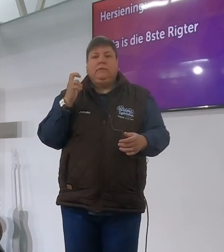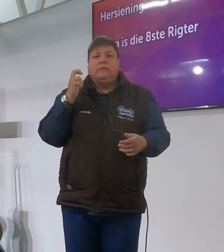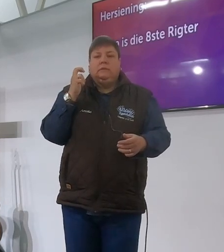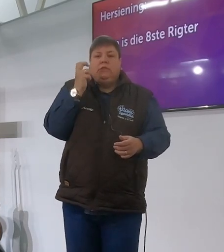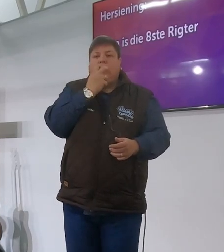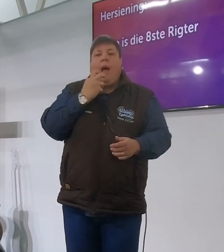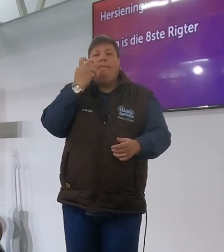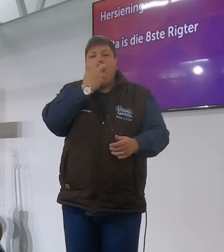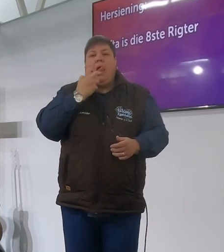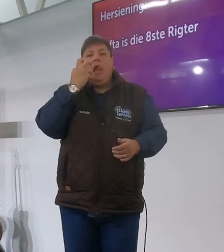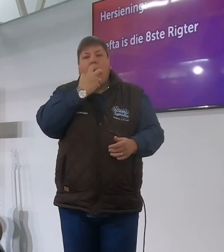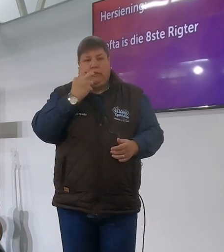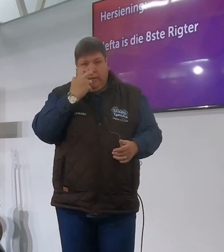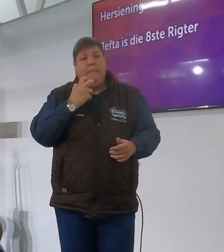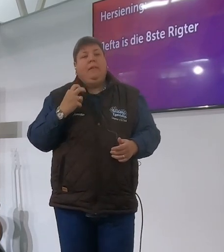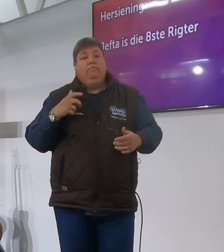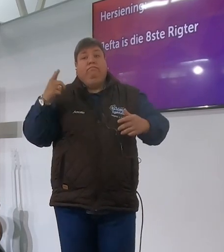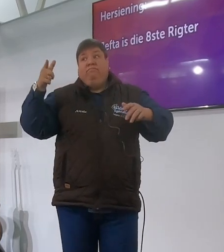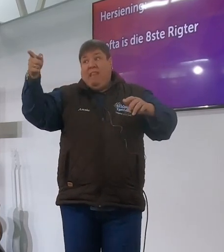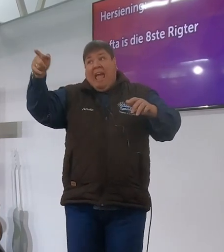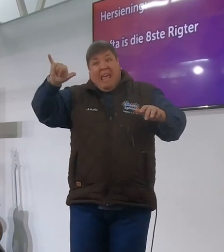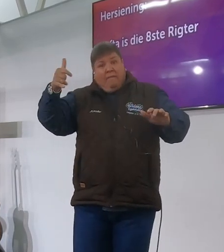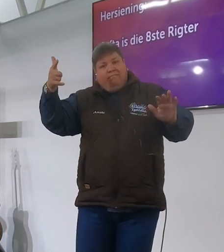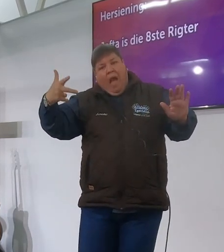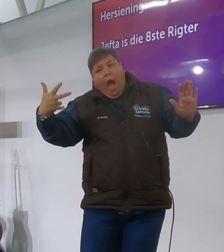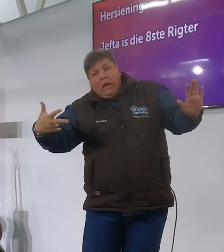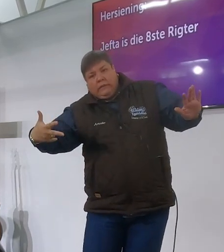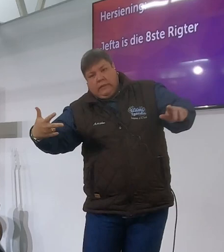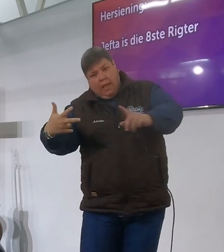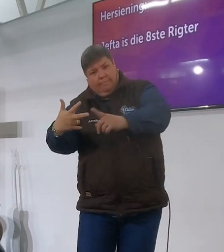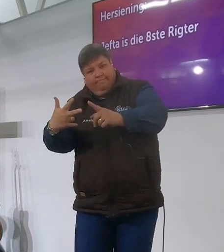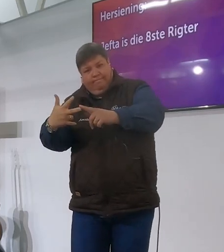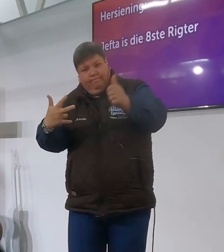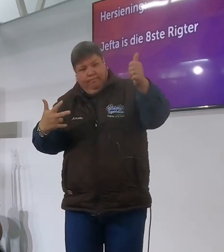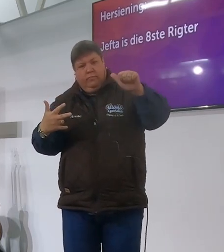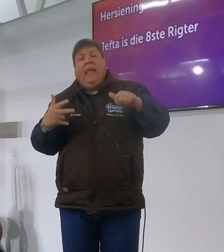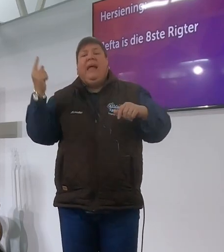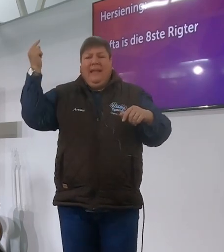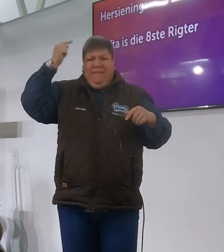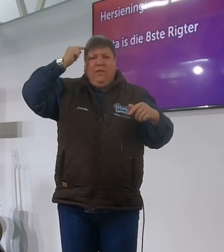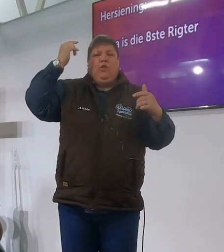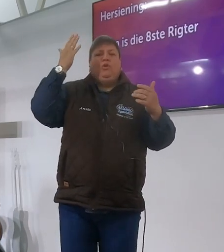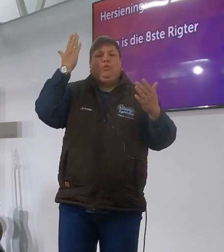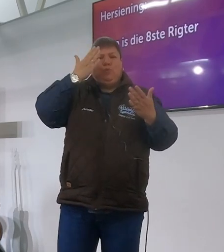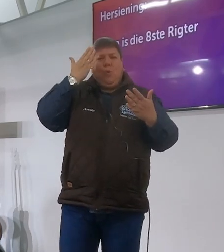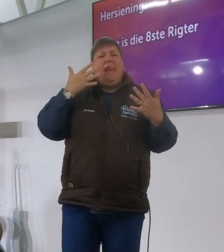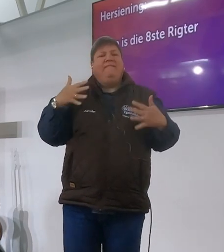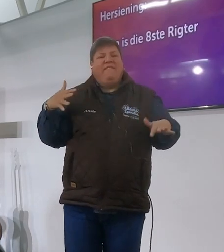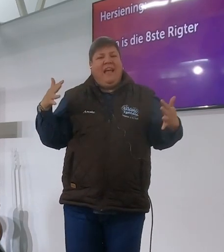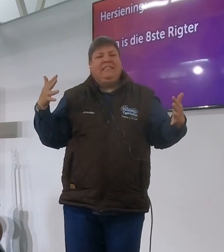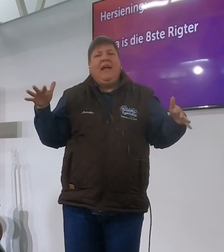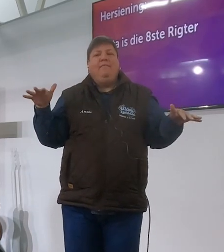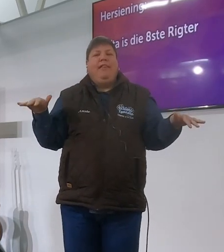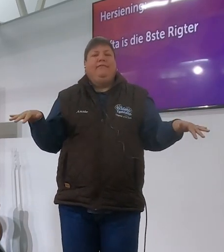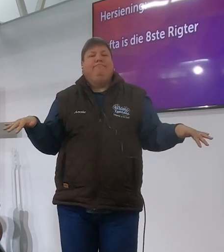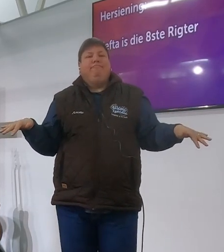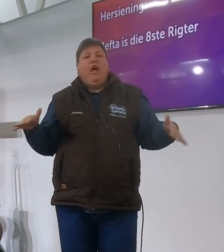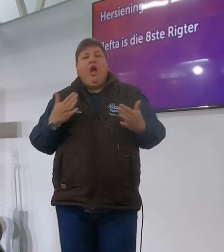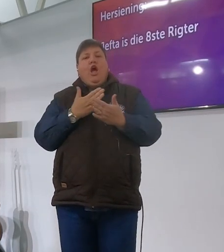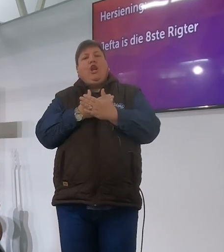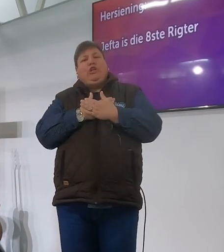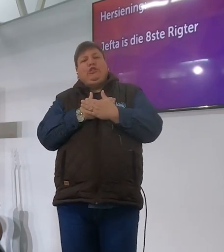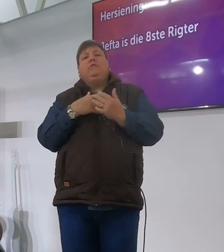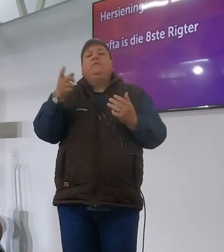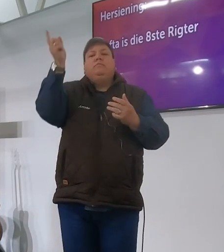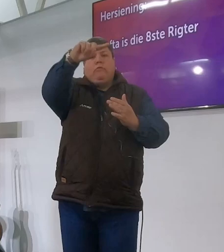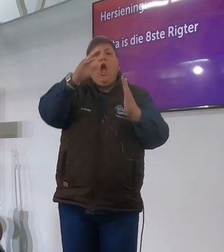Jefta was die achtste richter. Nou, ek wil jou mooi vraag. Dit is een schoolvakantie en dit is een bykie rustig. Wil jy nie oorweeg om Jefta